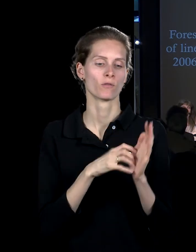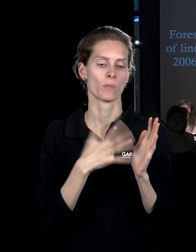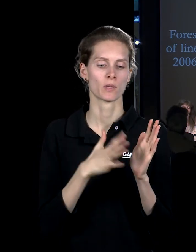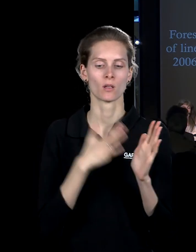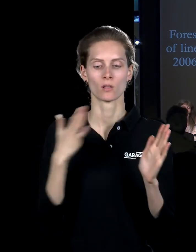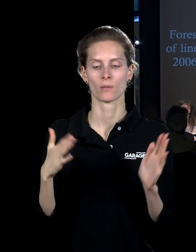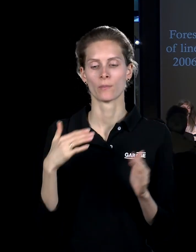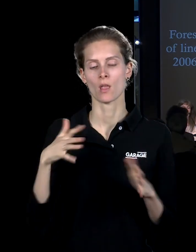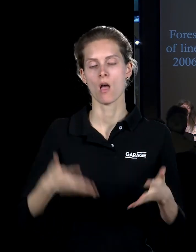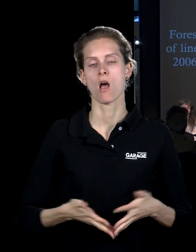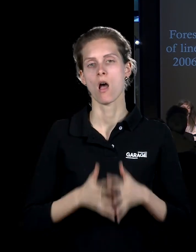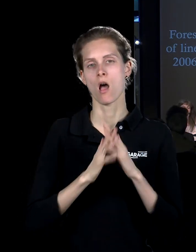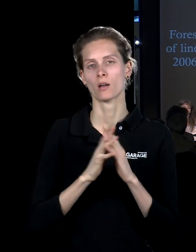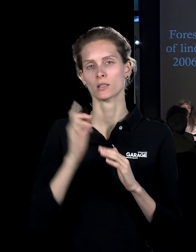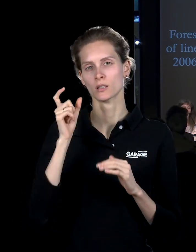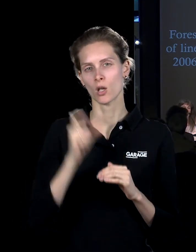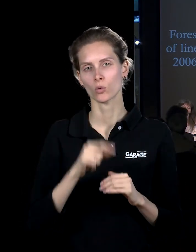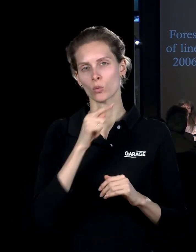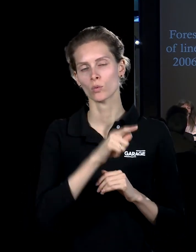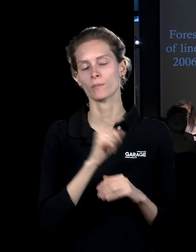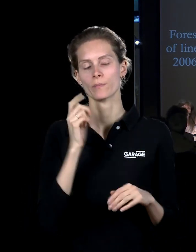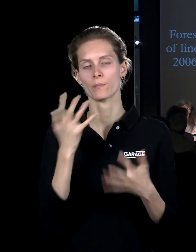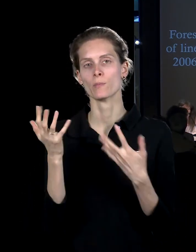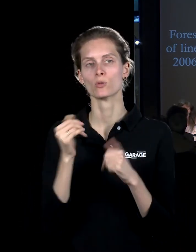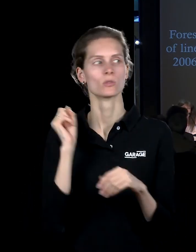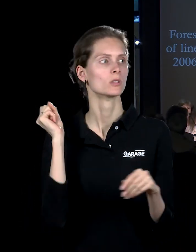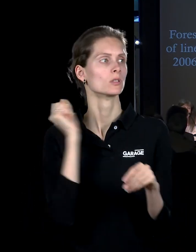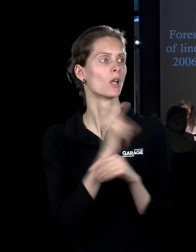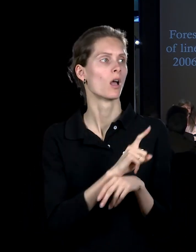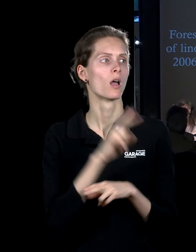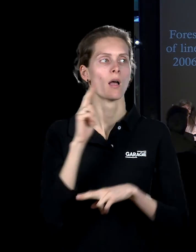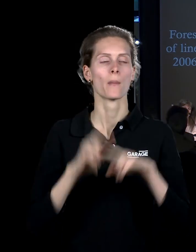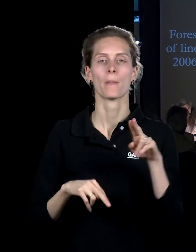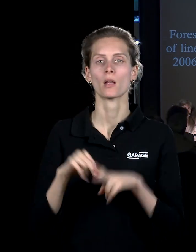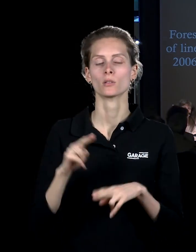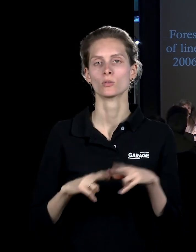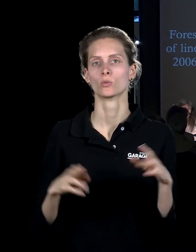Баухаузовскому, который в 50-е годы получил заказ построить здание